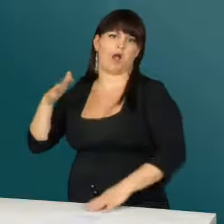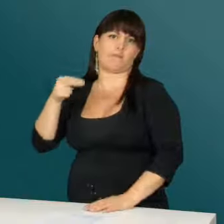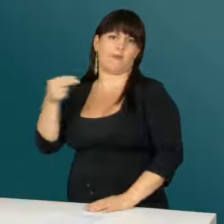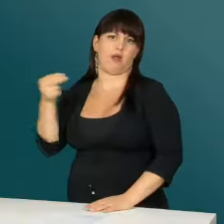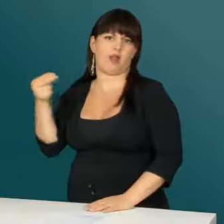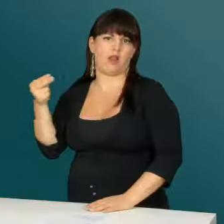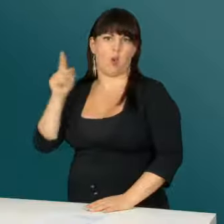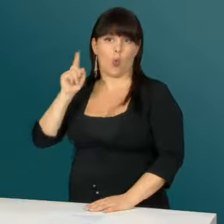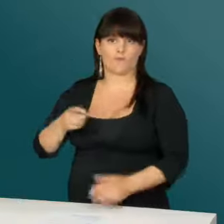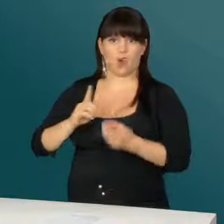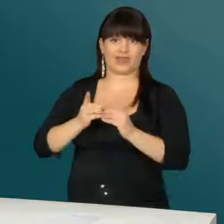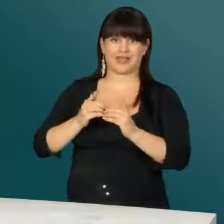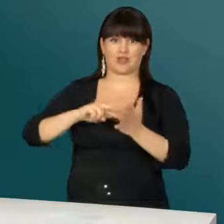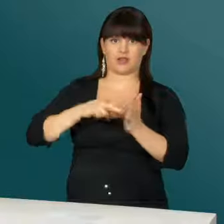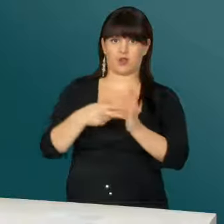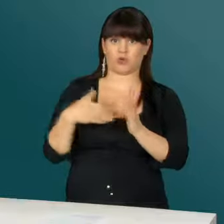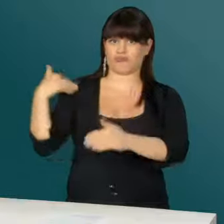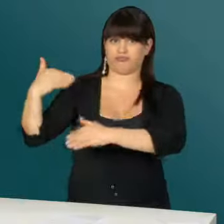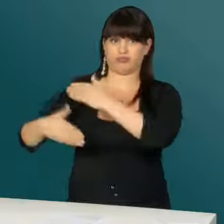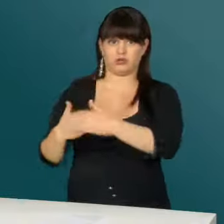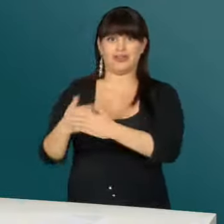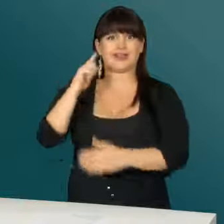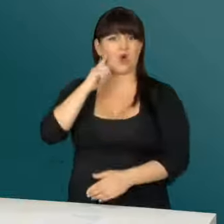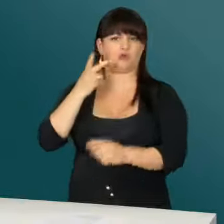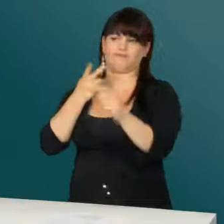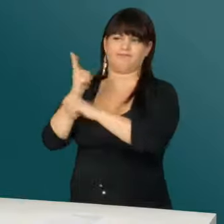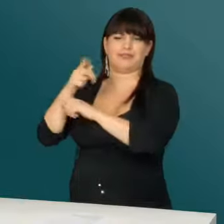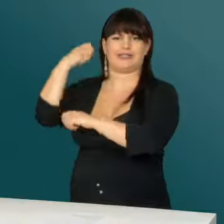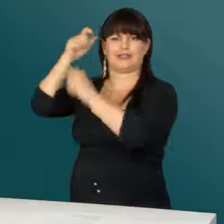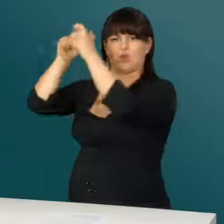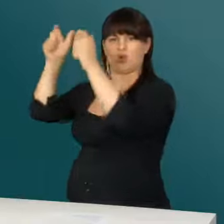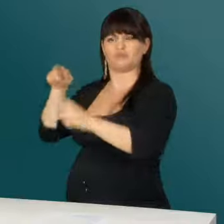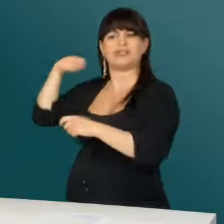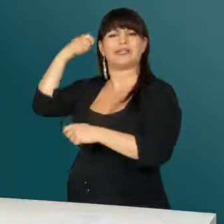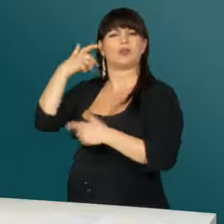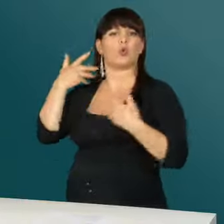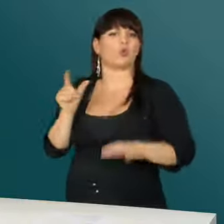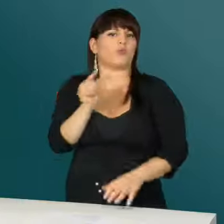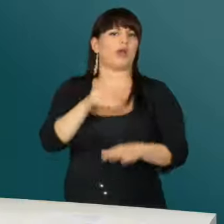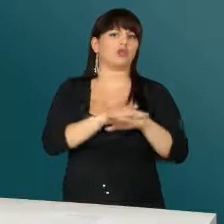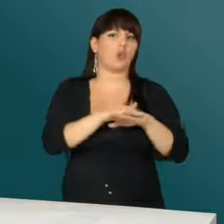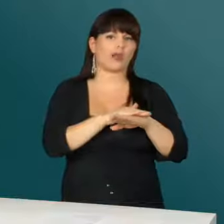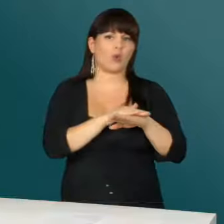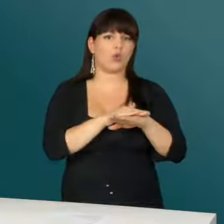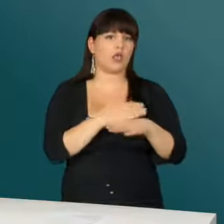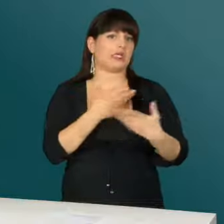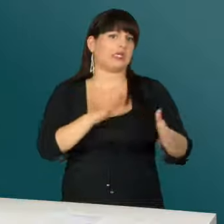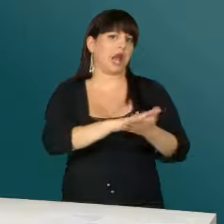Die digitale Technologie wäre vorhanden. Wenn Gehörlose die fehlenden Untertitel beanstanden, gibt es seitens Kinobetreiber